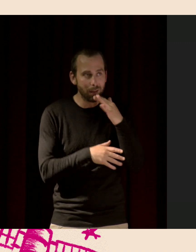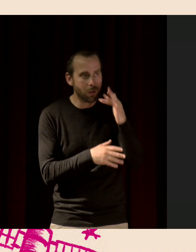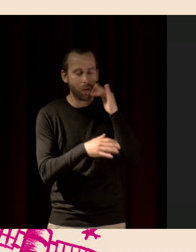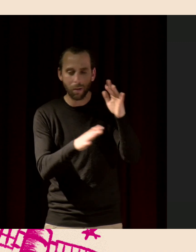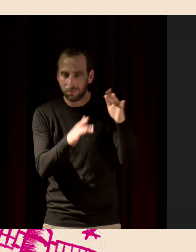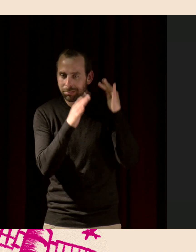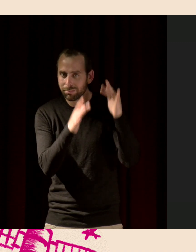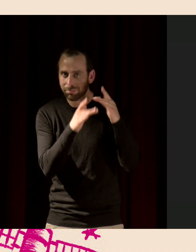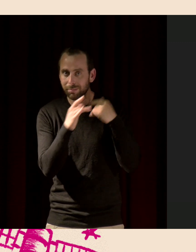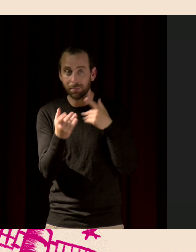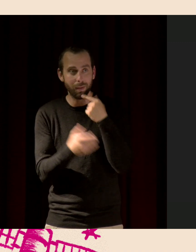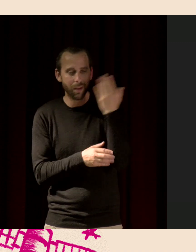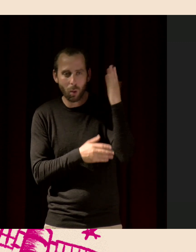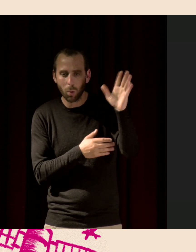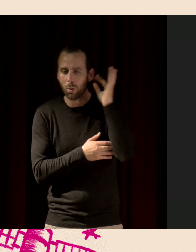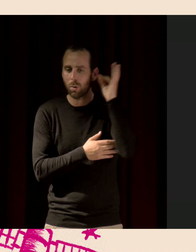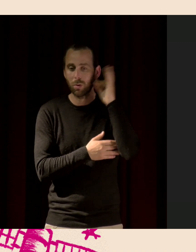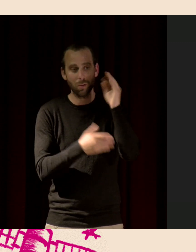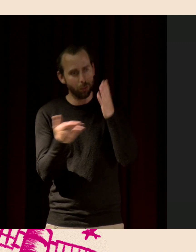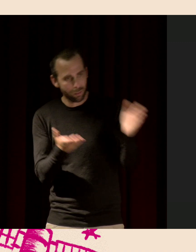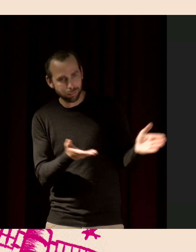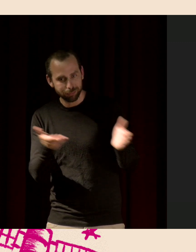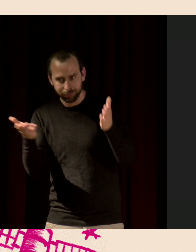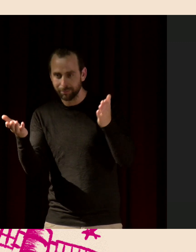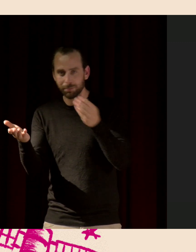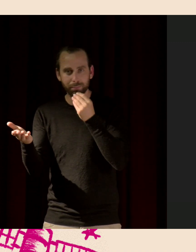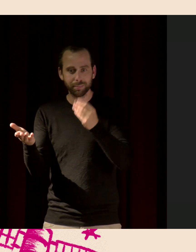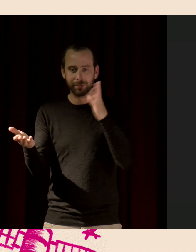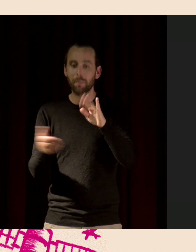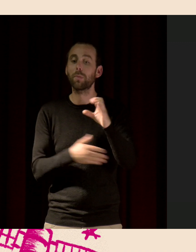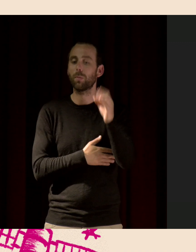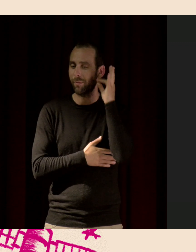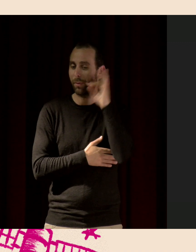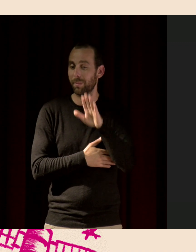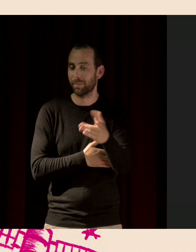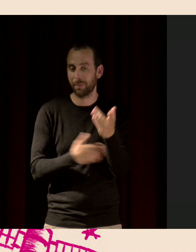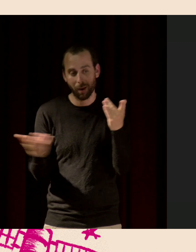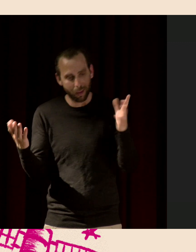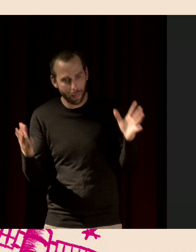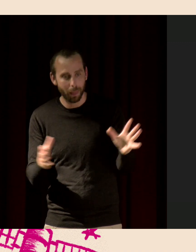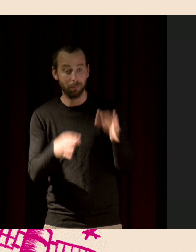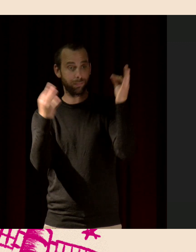enfin, aux autres sons à la biophonie. On avait redécouvert le chant des oiseaux.